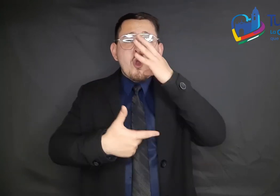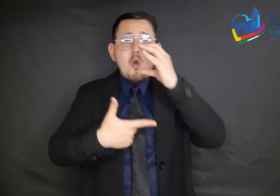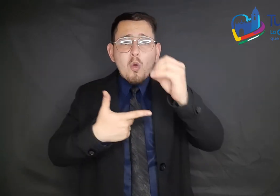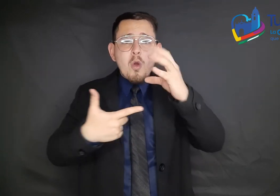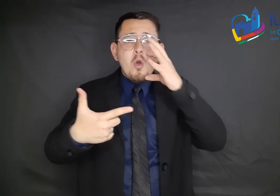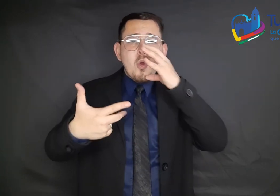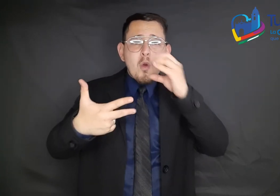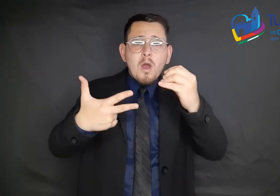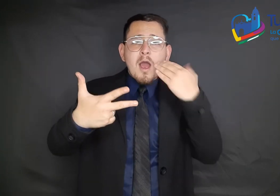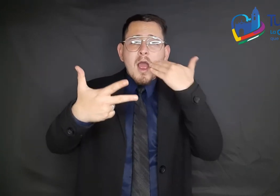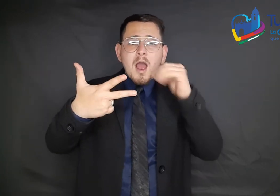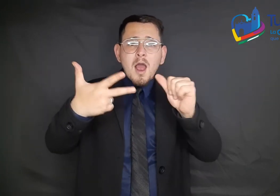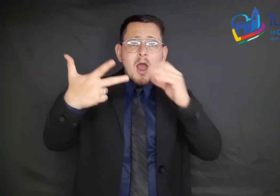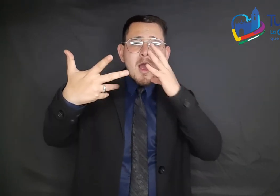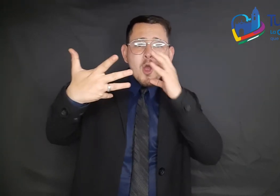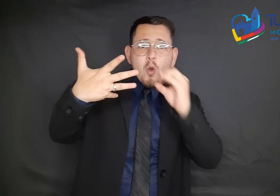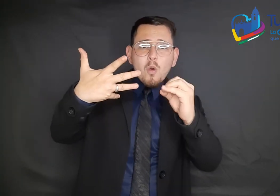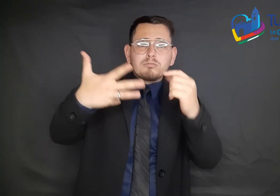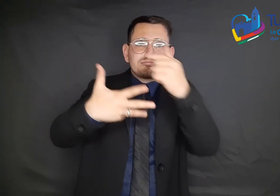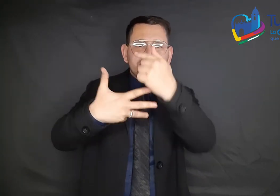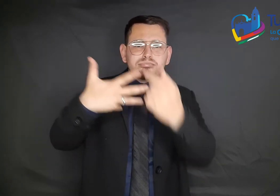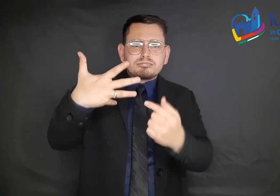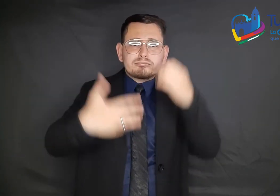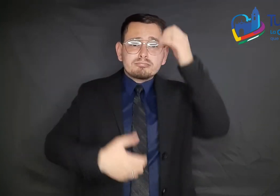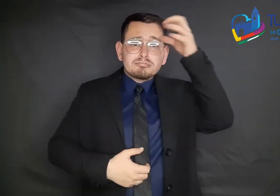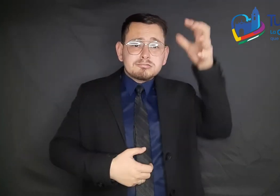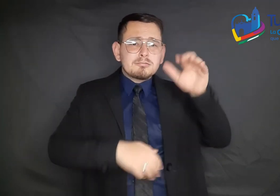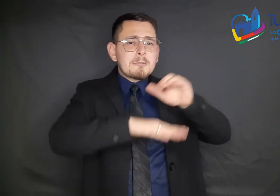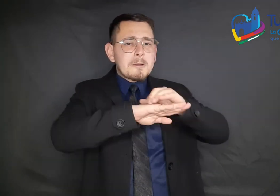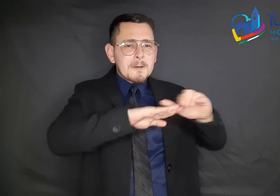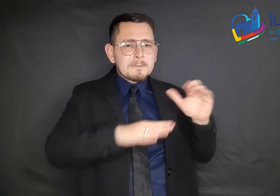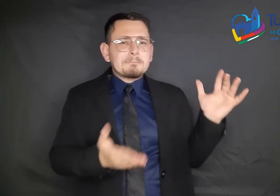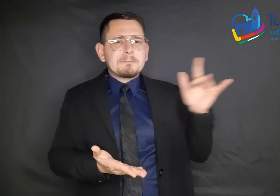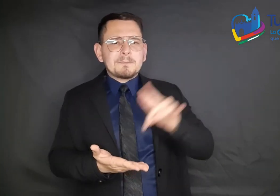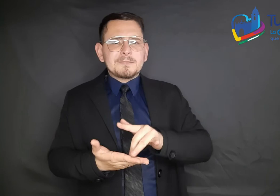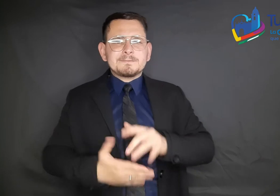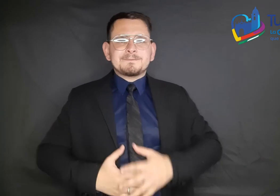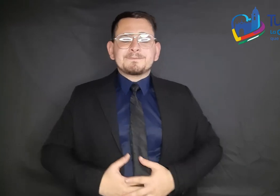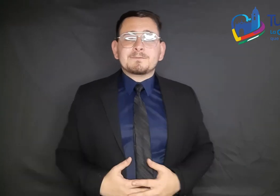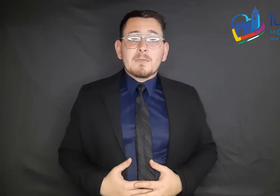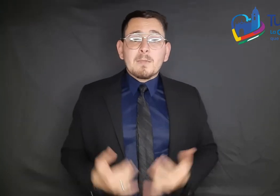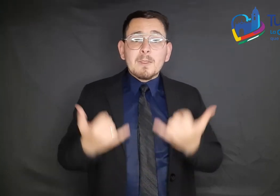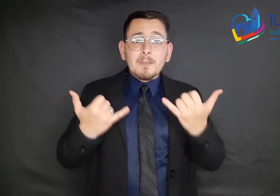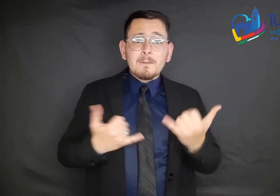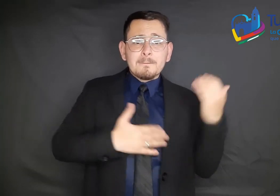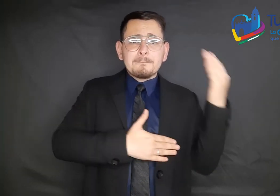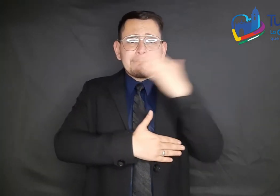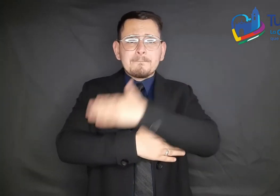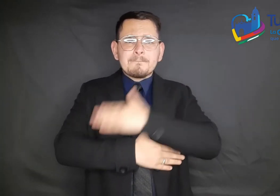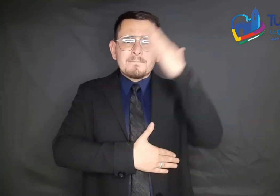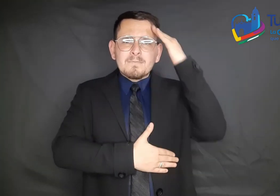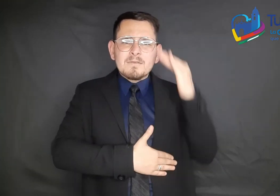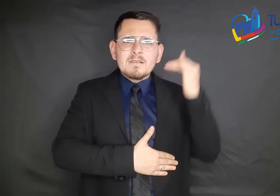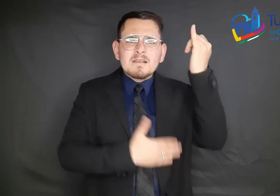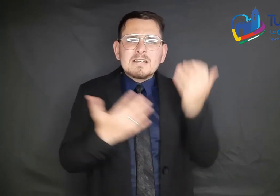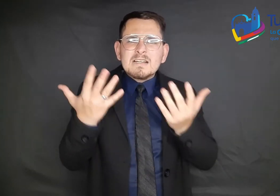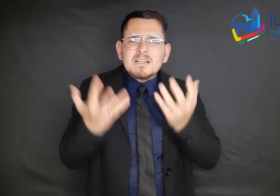Naranjo y Javier Mendoza. Durante la jornada académica se prevé la socialización y divulgación de la estrategia de CITI